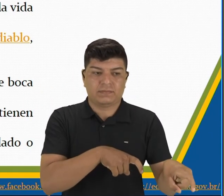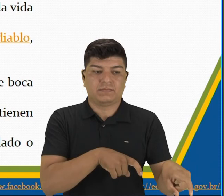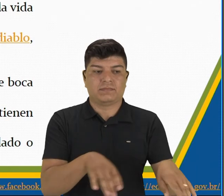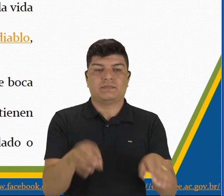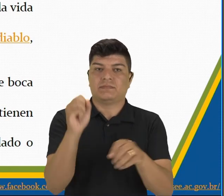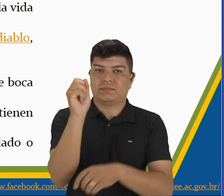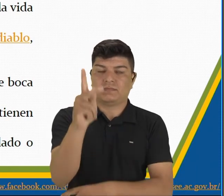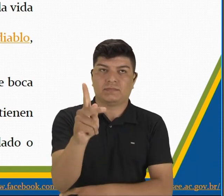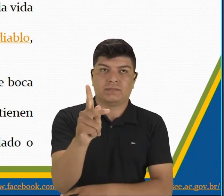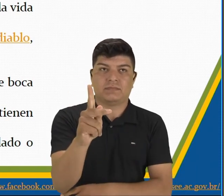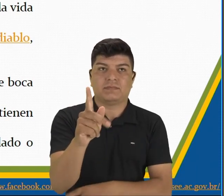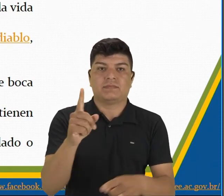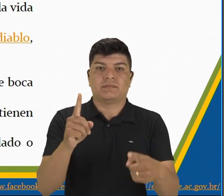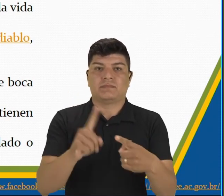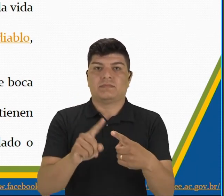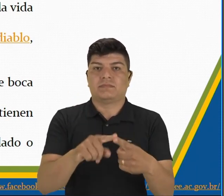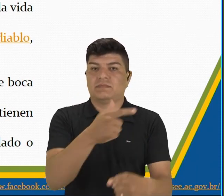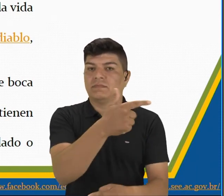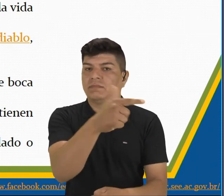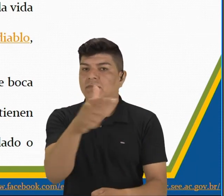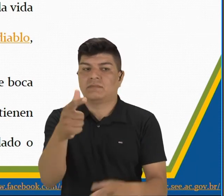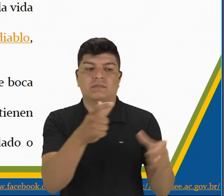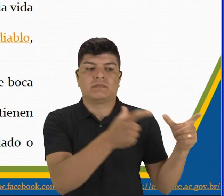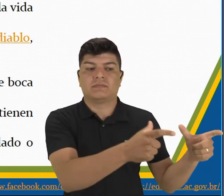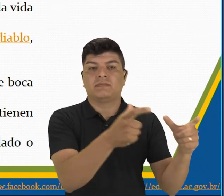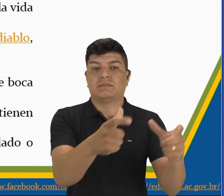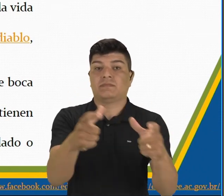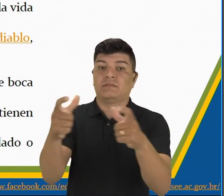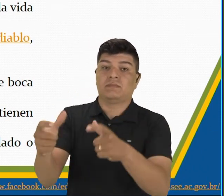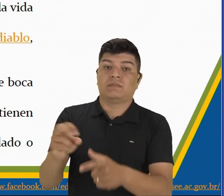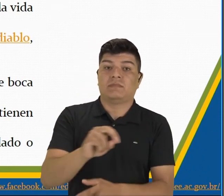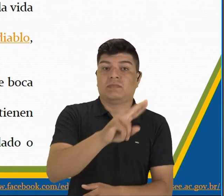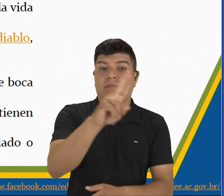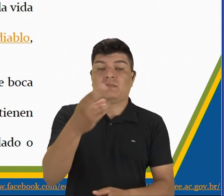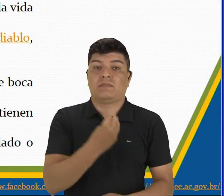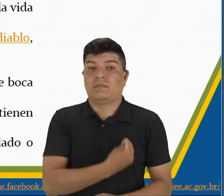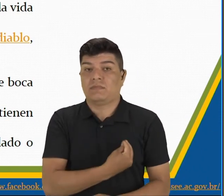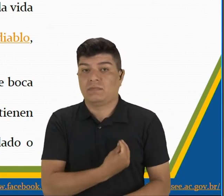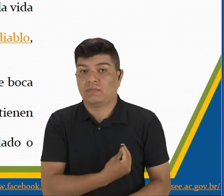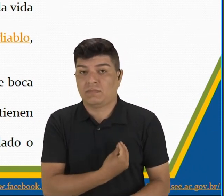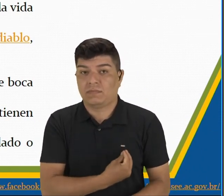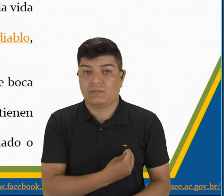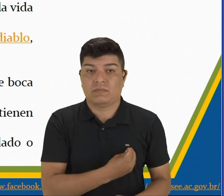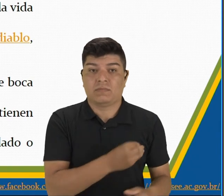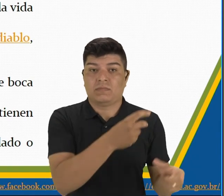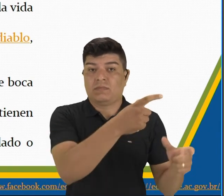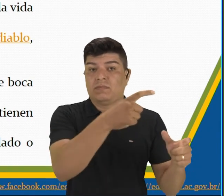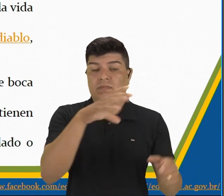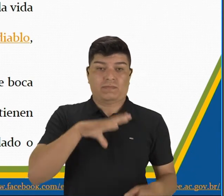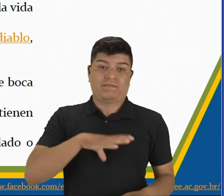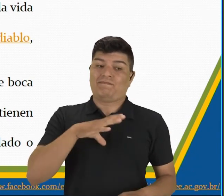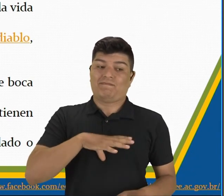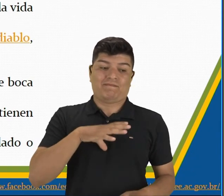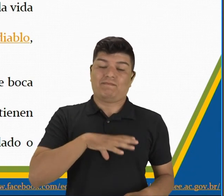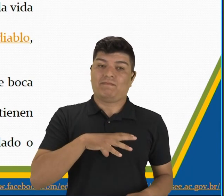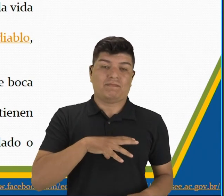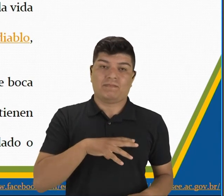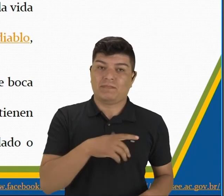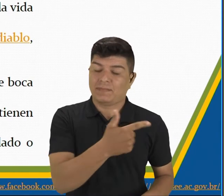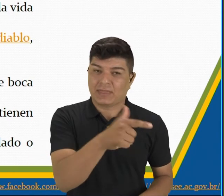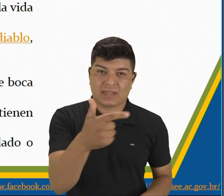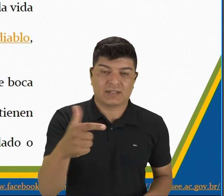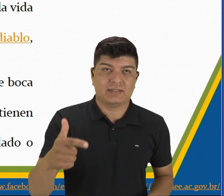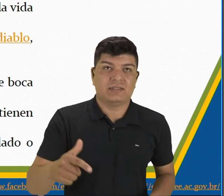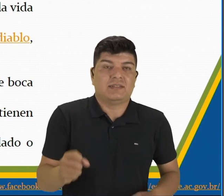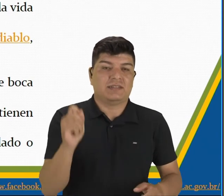¿ok? Porque no tienen lugar o no tienen adaptación para las áreas urbanas, o sea, para las ciudades,